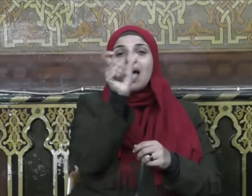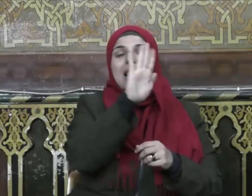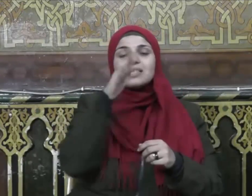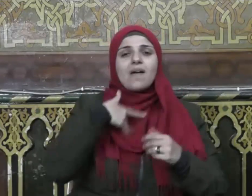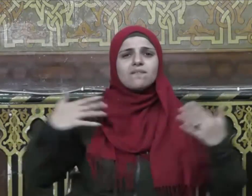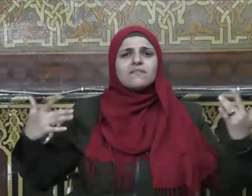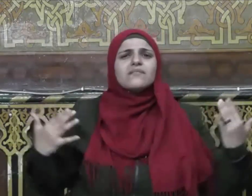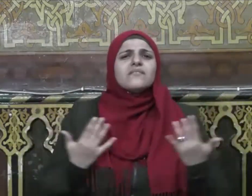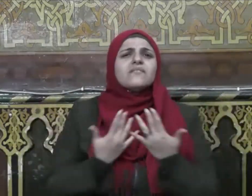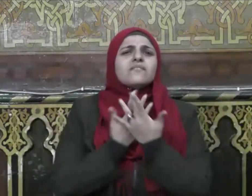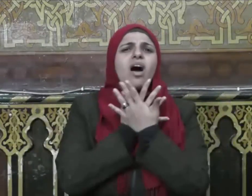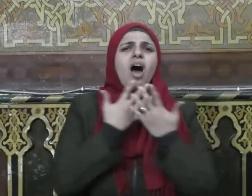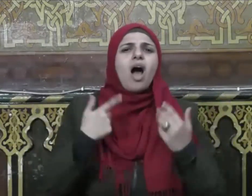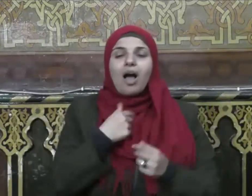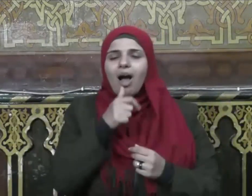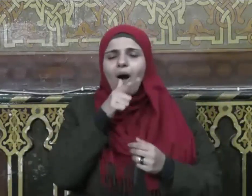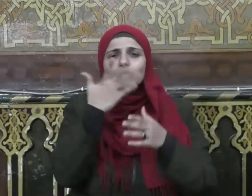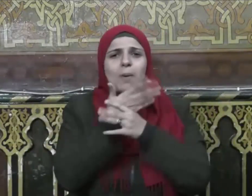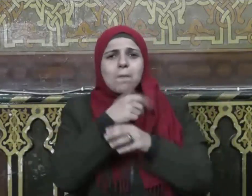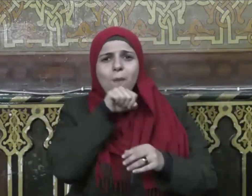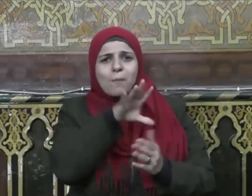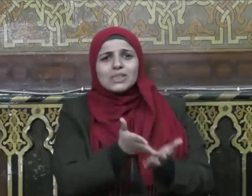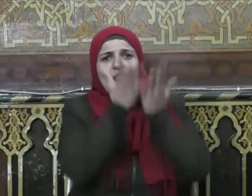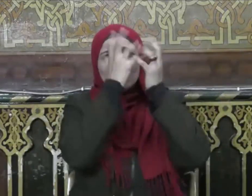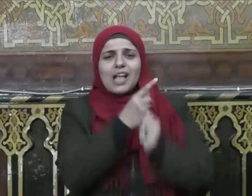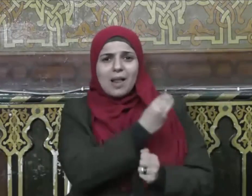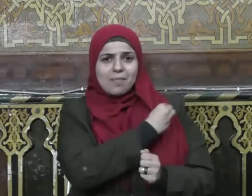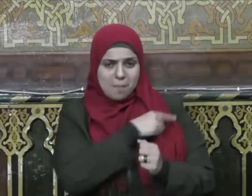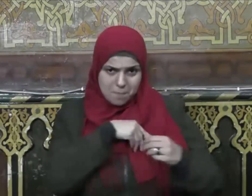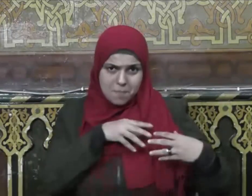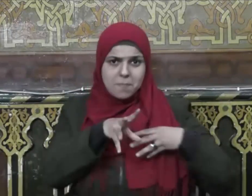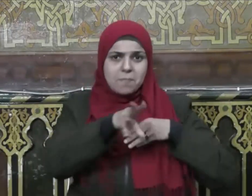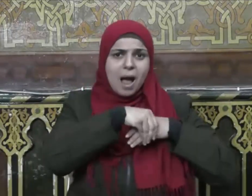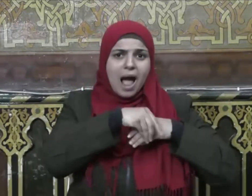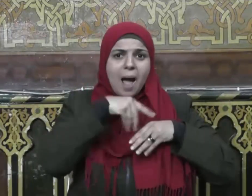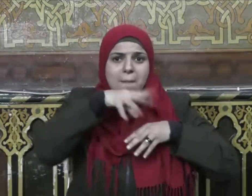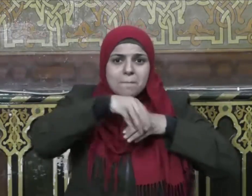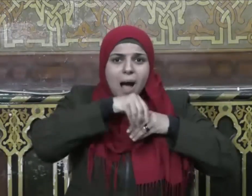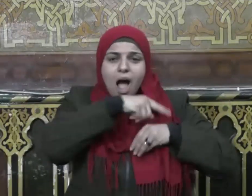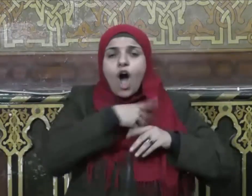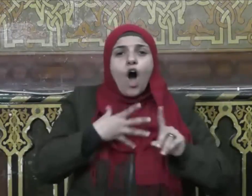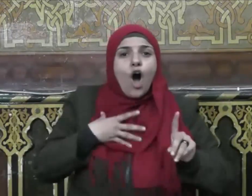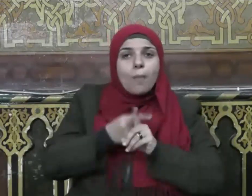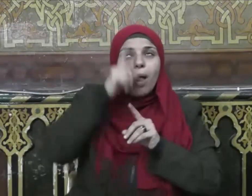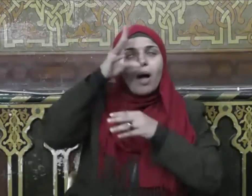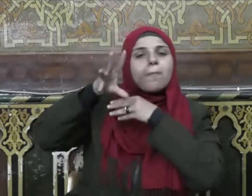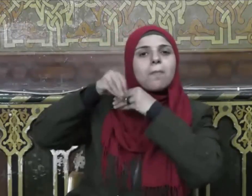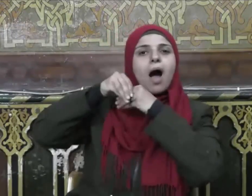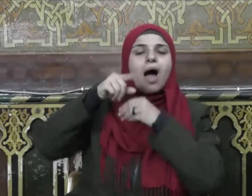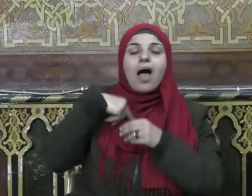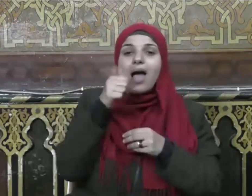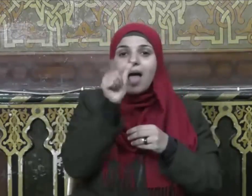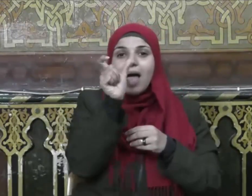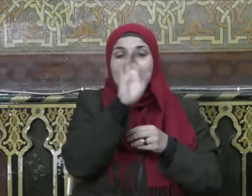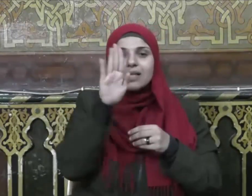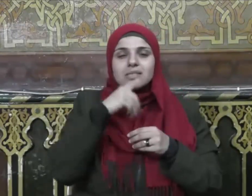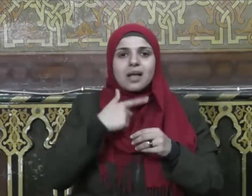فرحنا بقول النبي صلى الله عليه وسلم أنت مع من أحببت قال أنس فأنا أحب